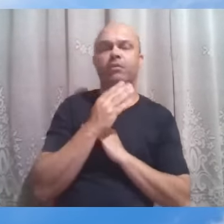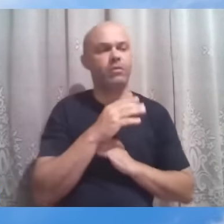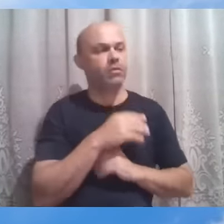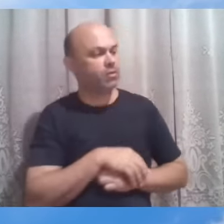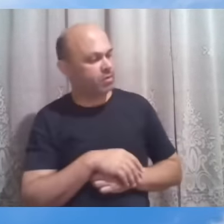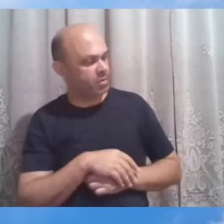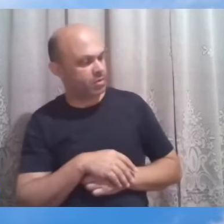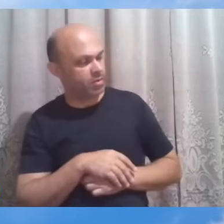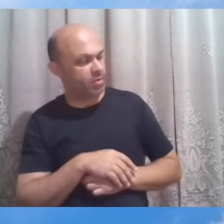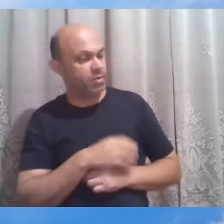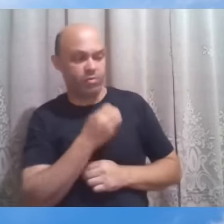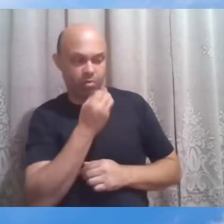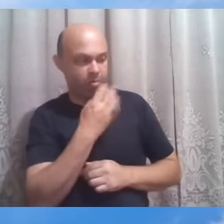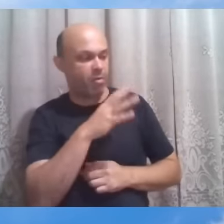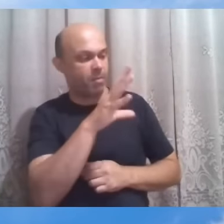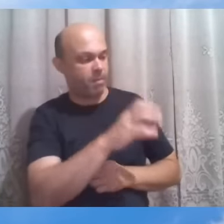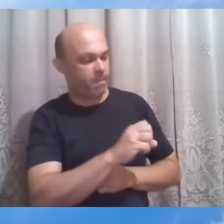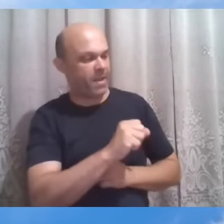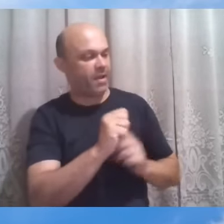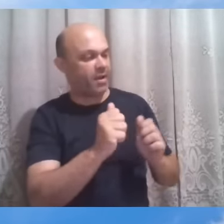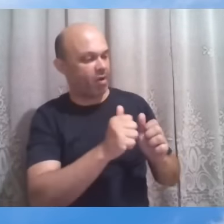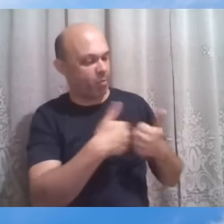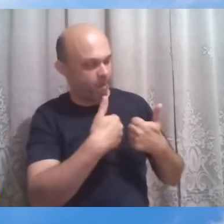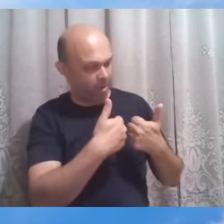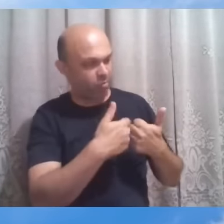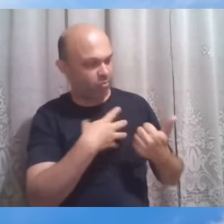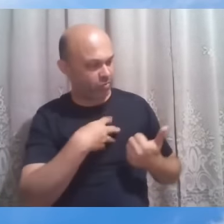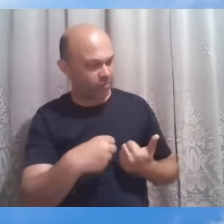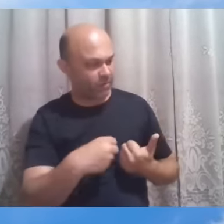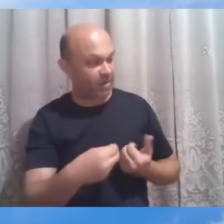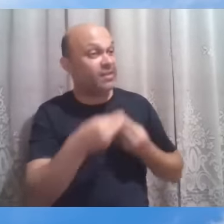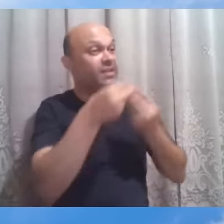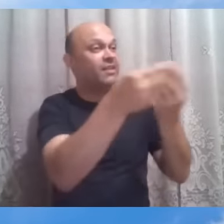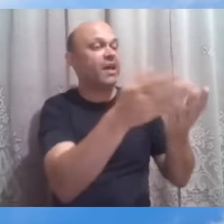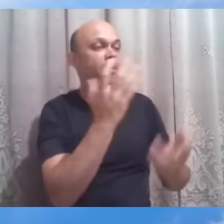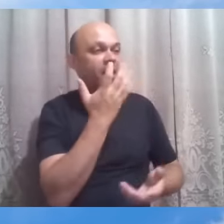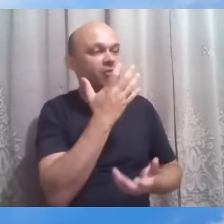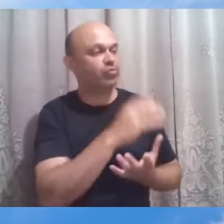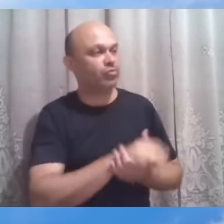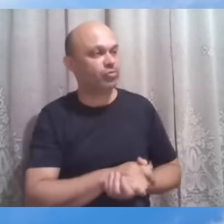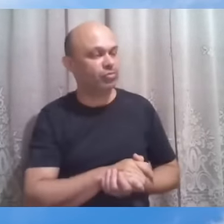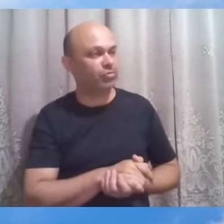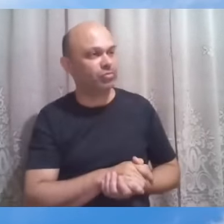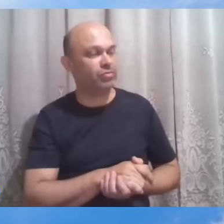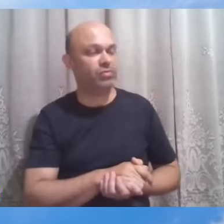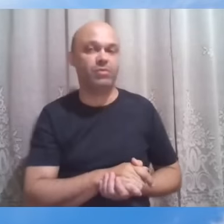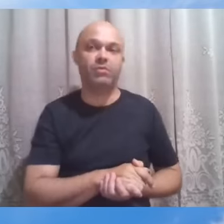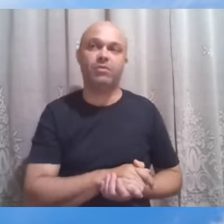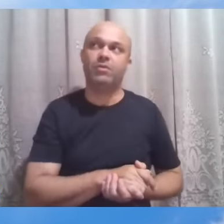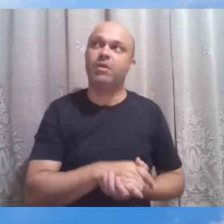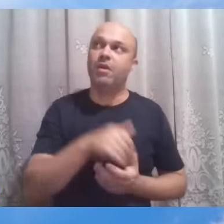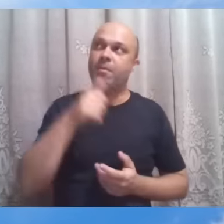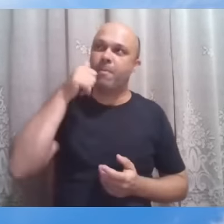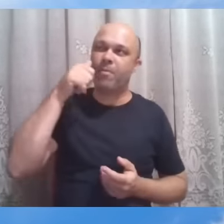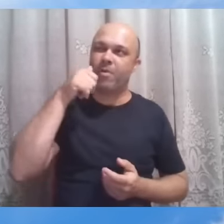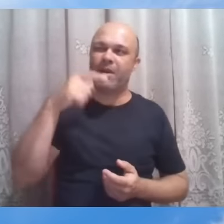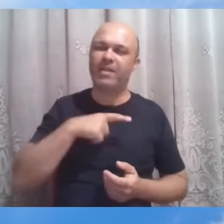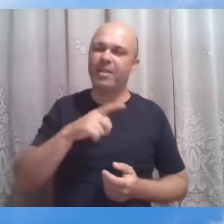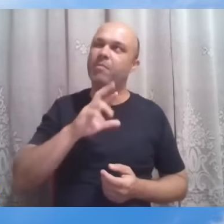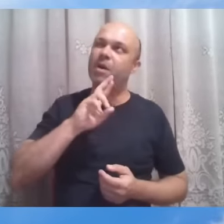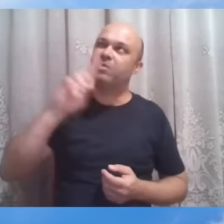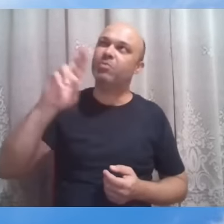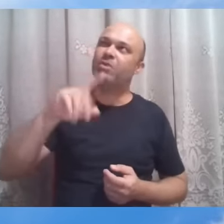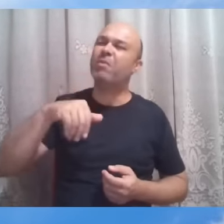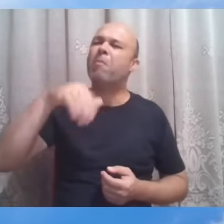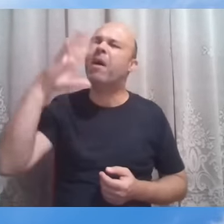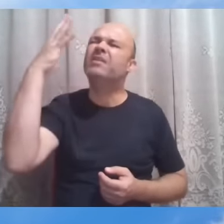pegar no pão dos filhos e deitá-la aos cachorrinhos. E ela, então, tem uma das respostas mais belas